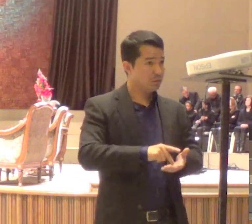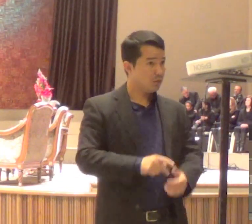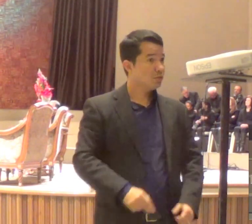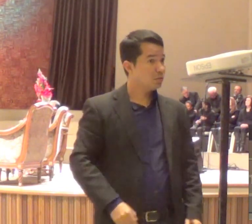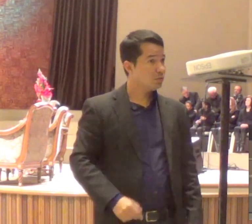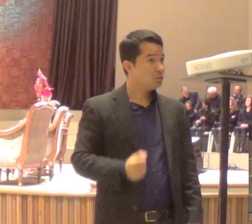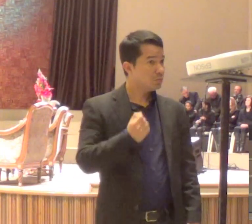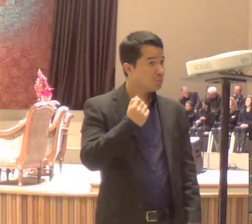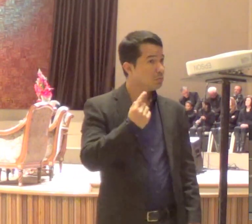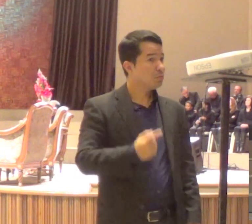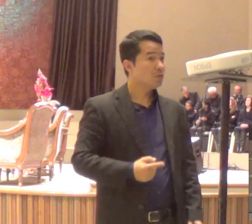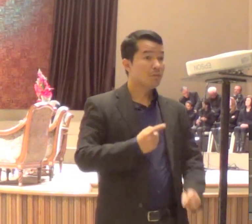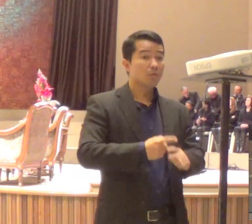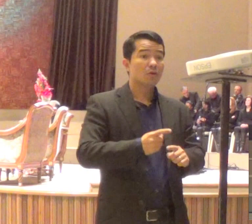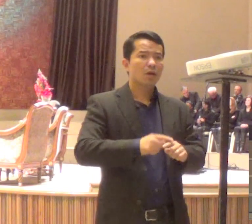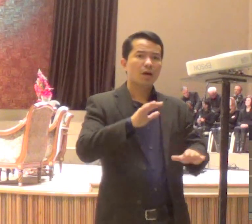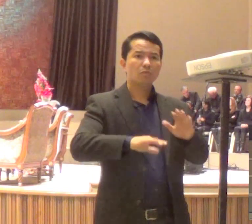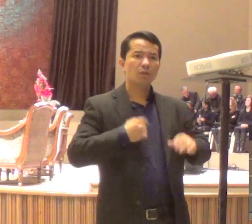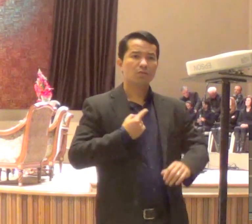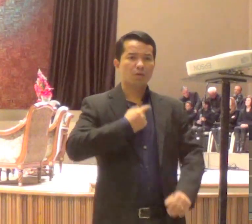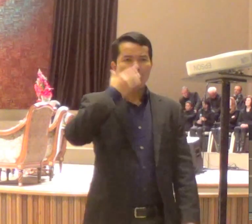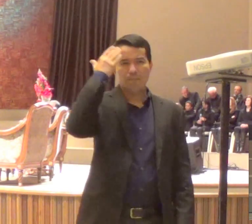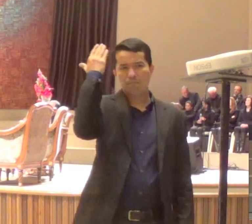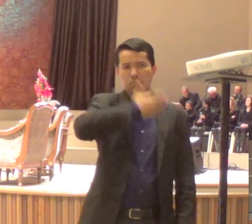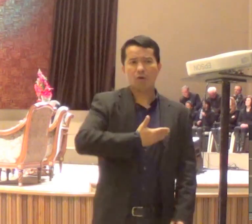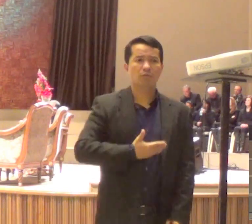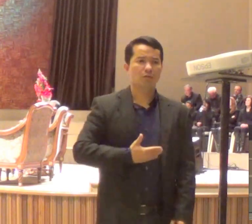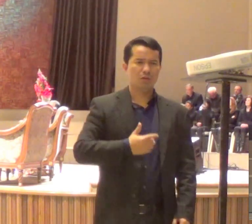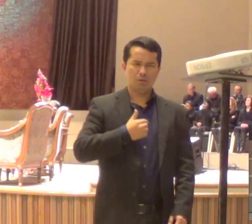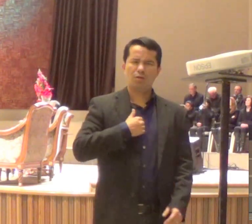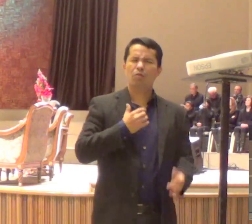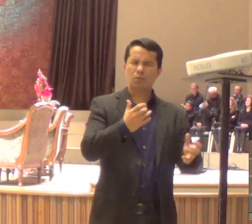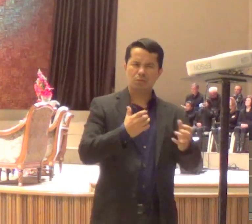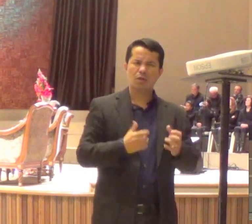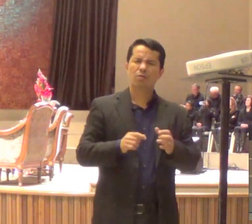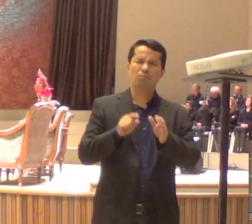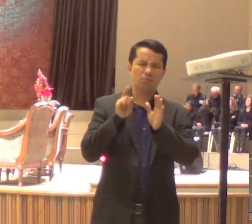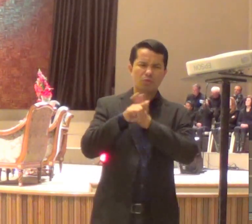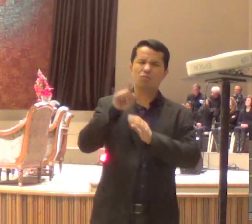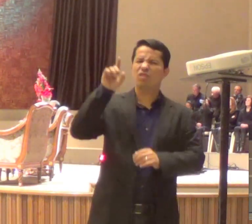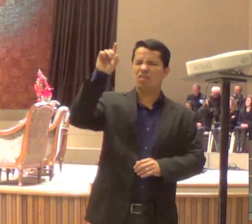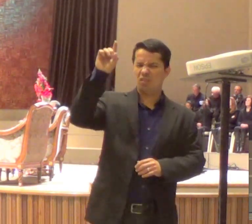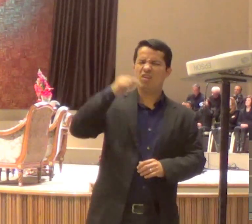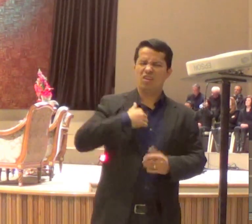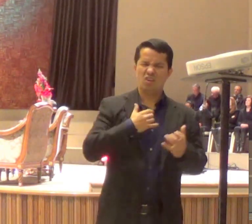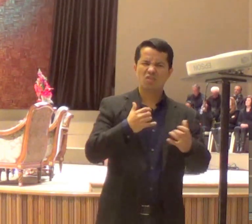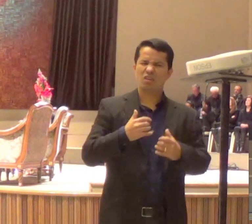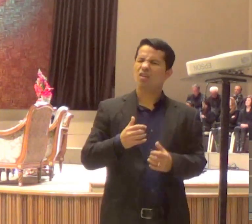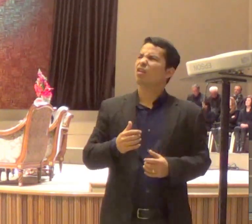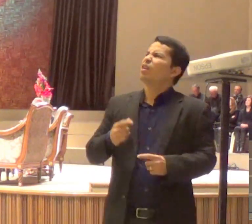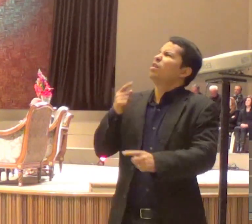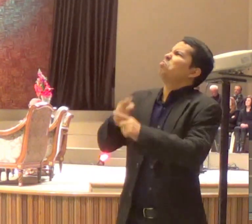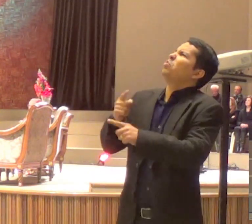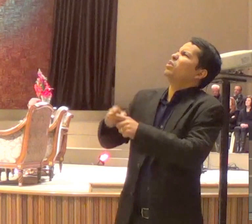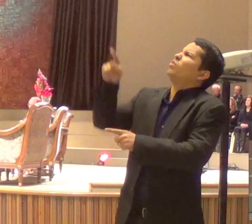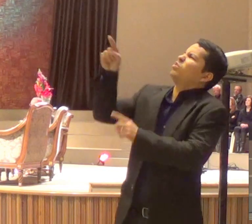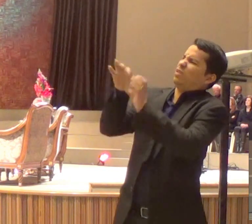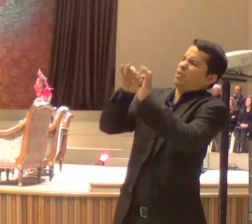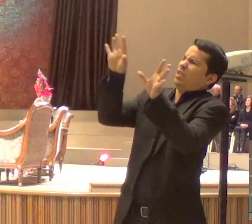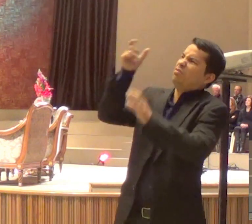eu até hoje, quero chegar no céu, para fazer uma pergunta para Deus, esse negócio é muito complicado Deus, por que que o senhor faz isso? eu